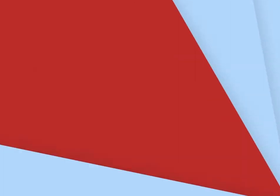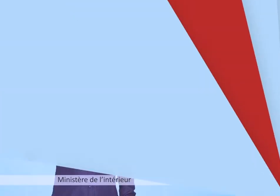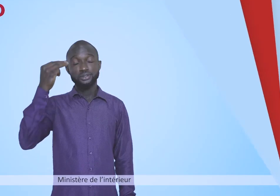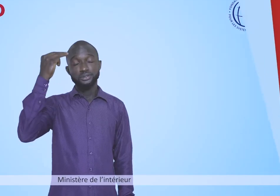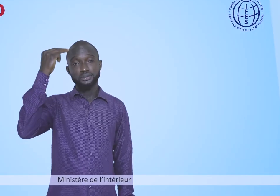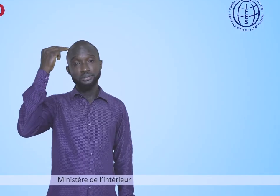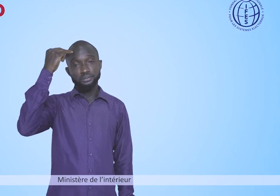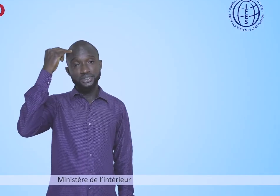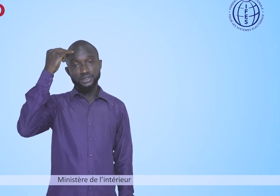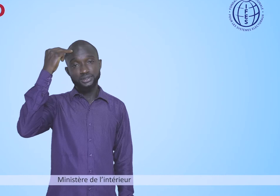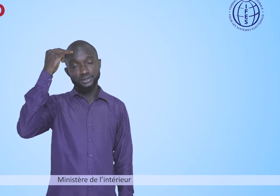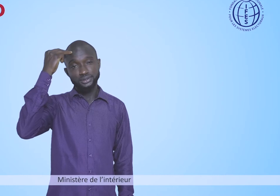Ministère de l'Intérieur